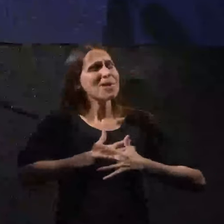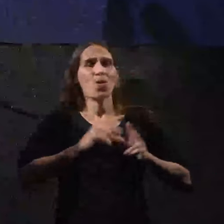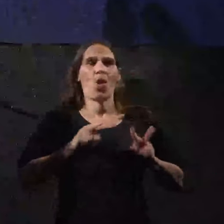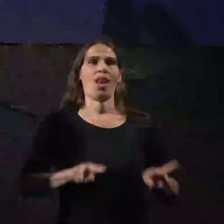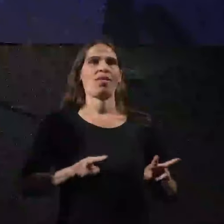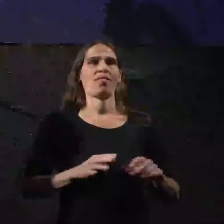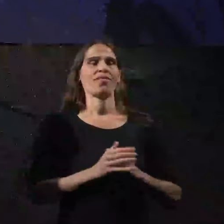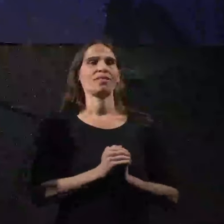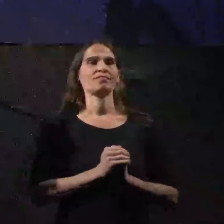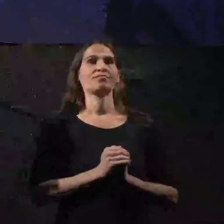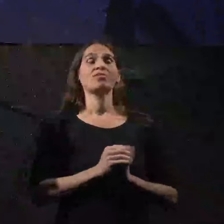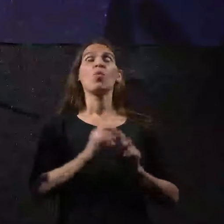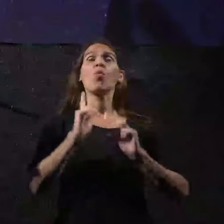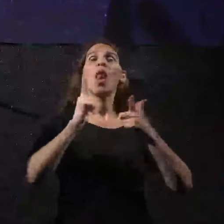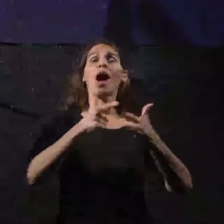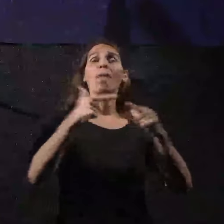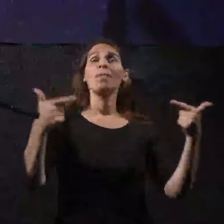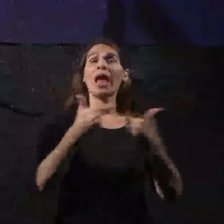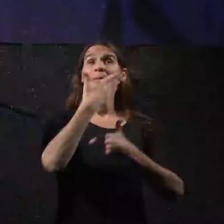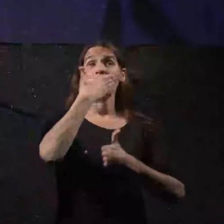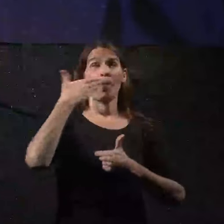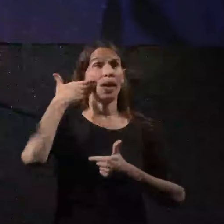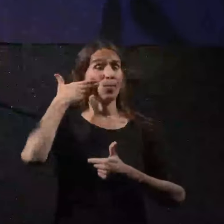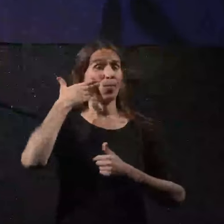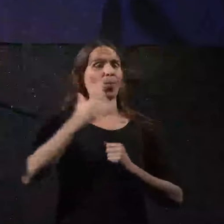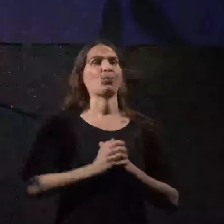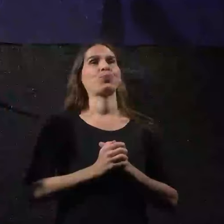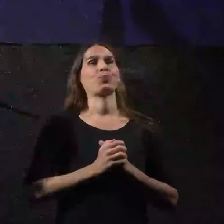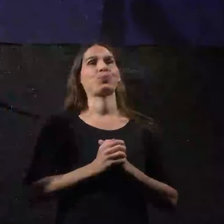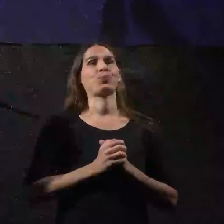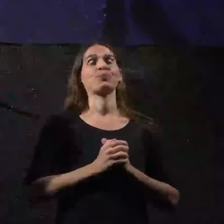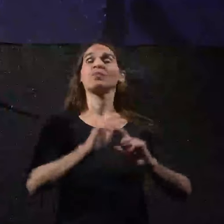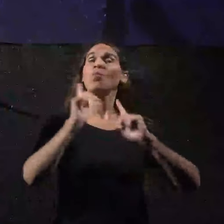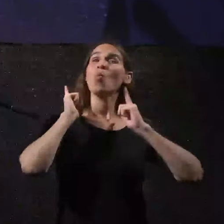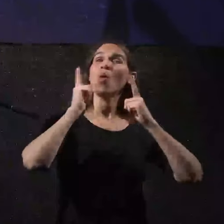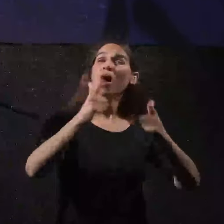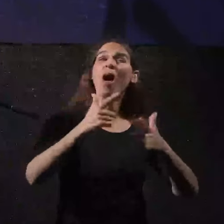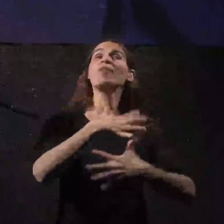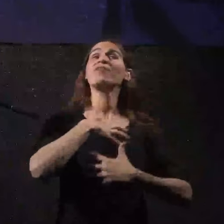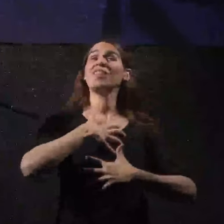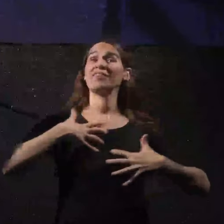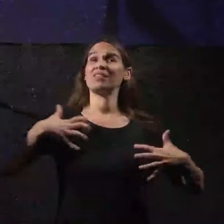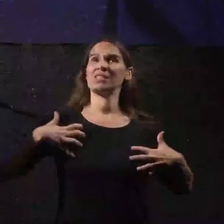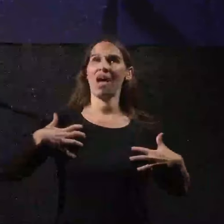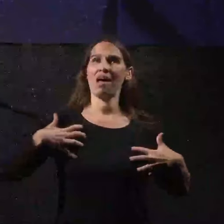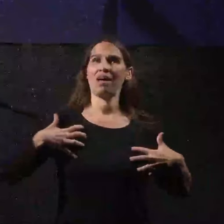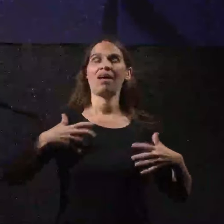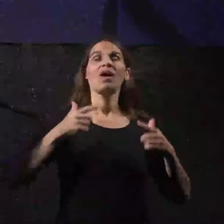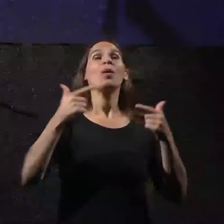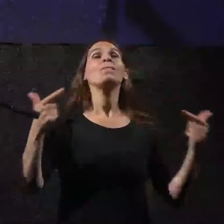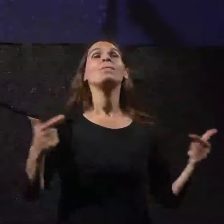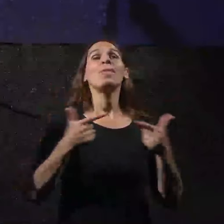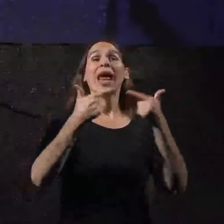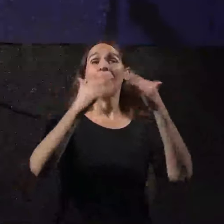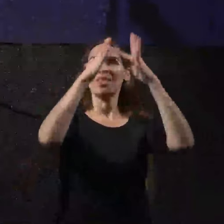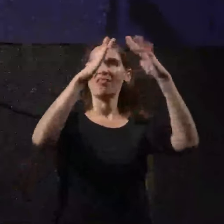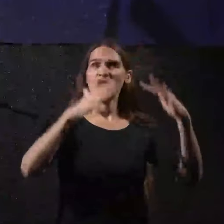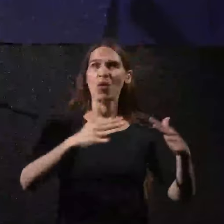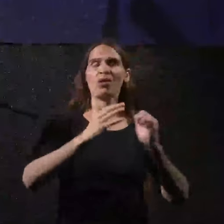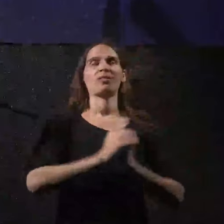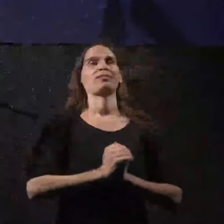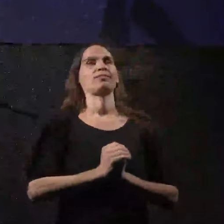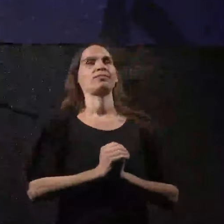הוא לחם במלחמת יום כיפור הוא לחם ונפצע במלחמת לבנון